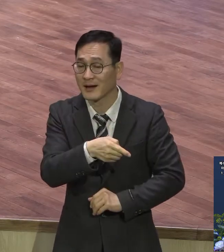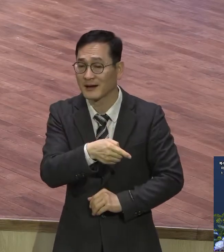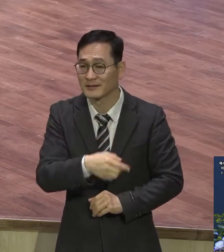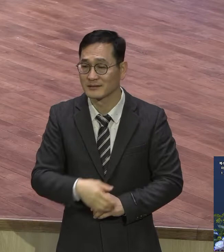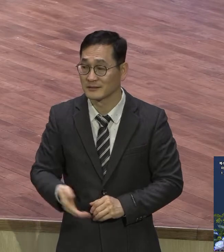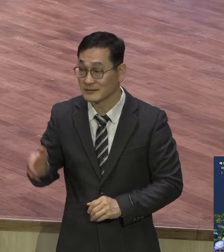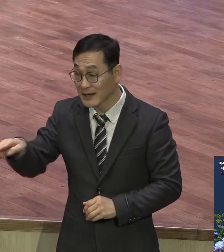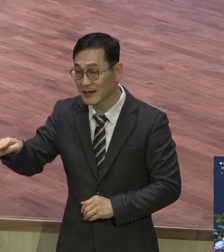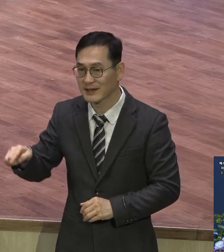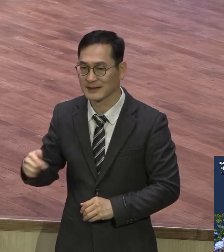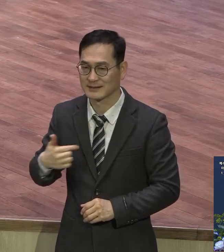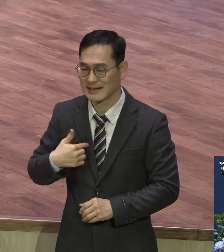전부가 신전지다